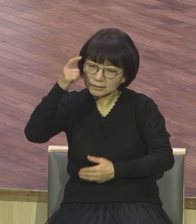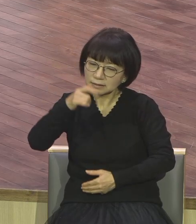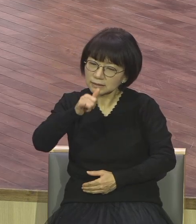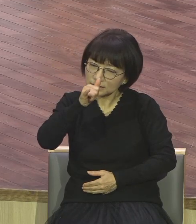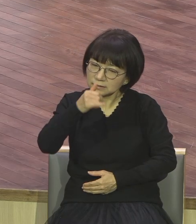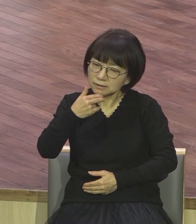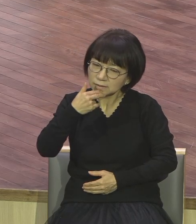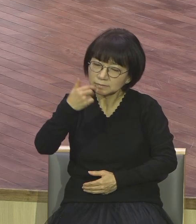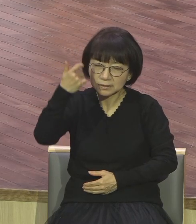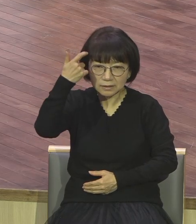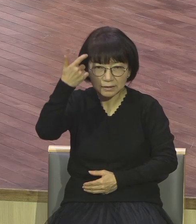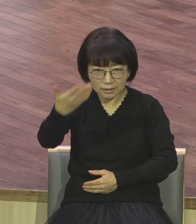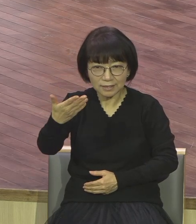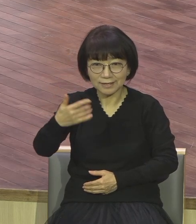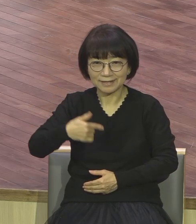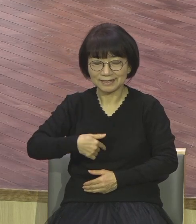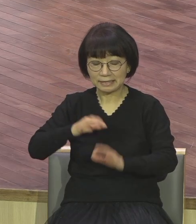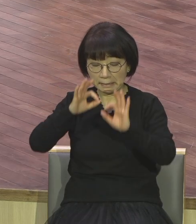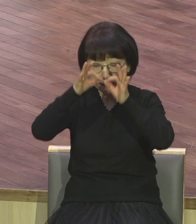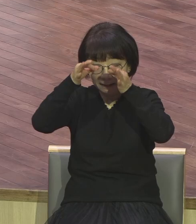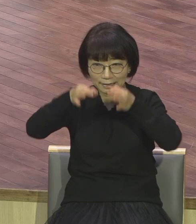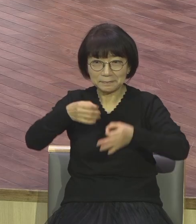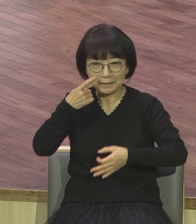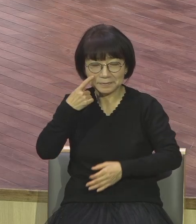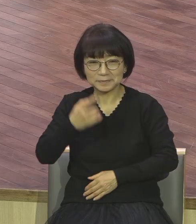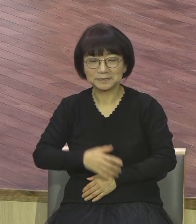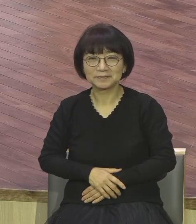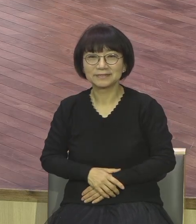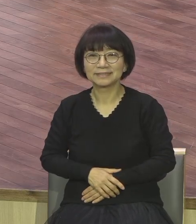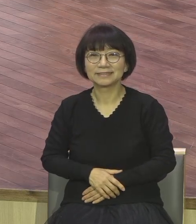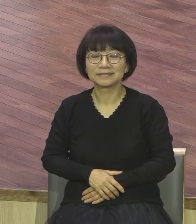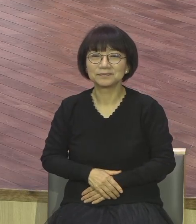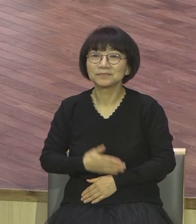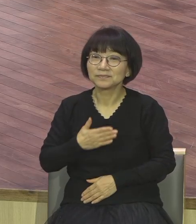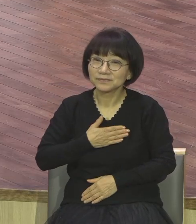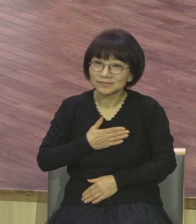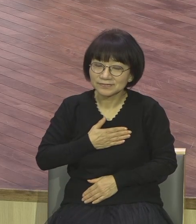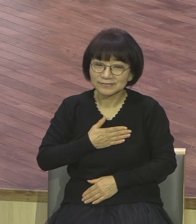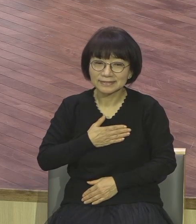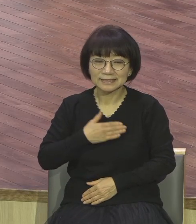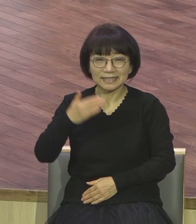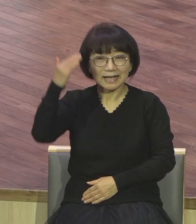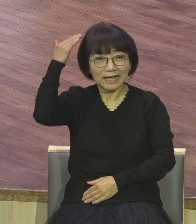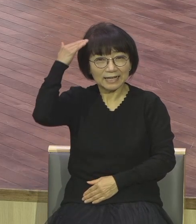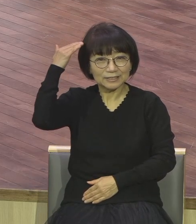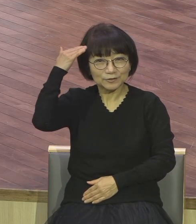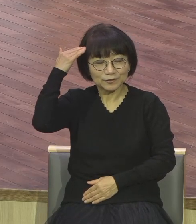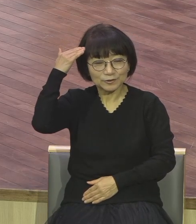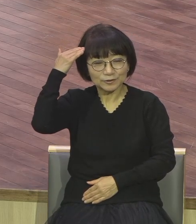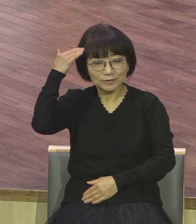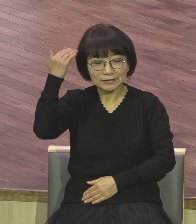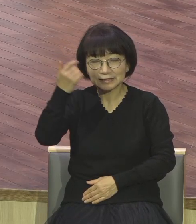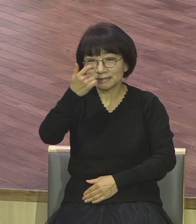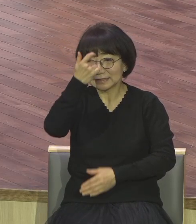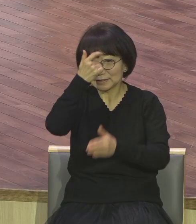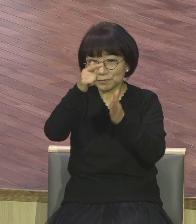일을 하지 마세요 저는 총회 한국 기독교 총연합회까지 다 일했던 사람이